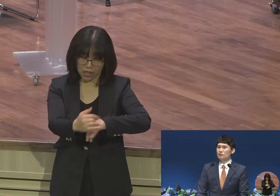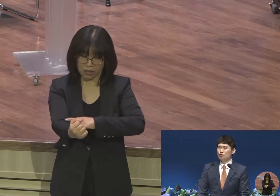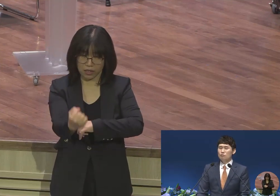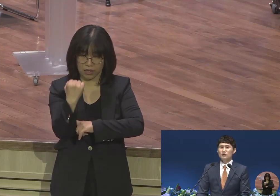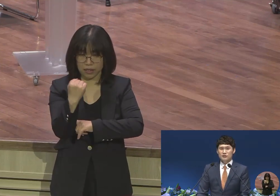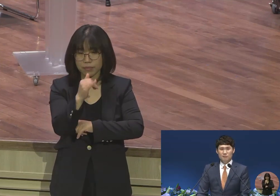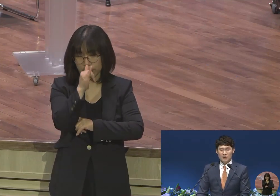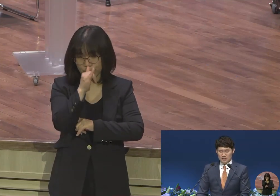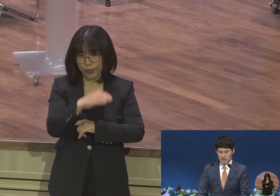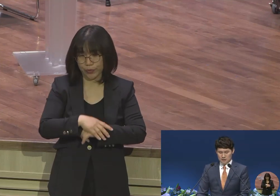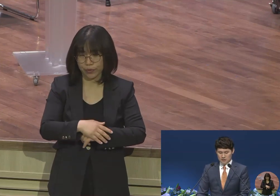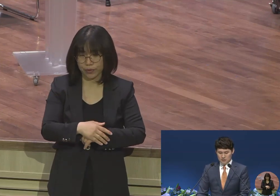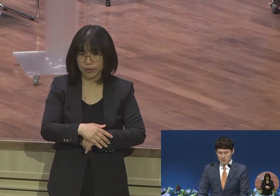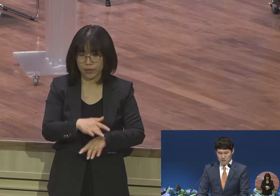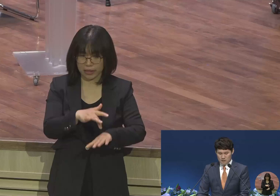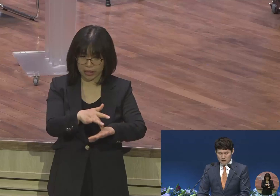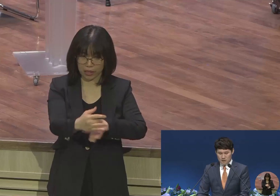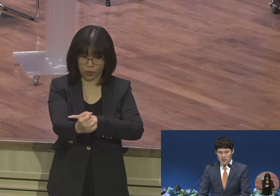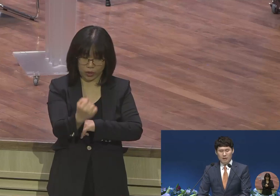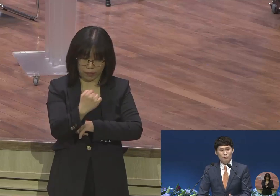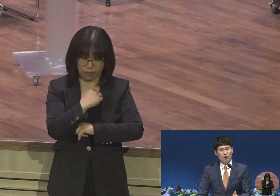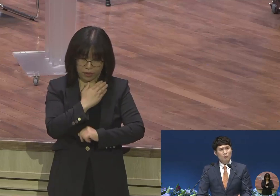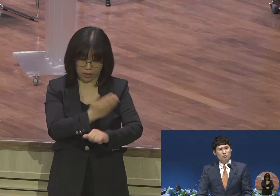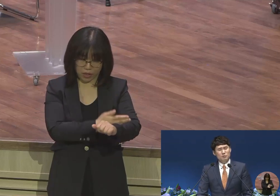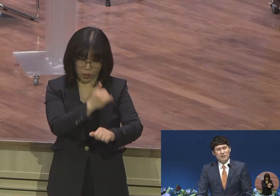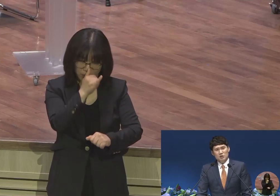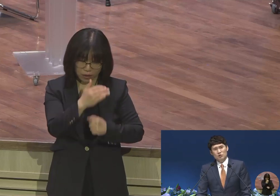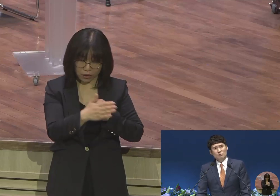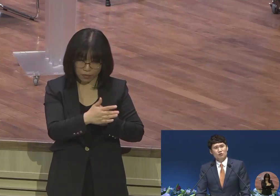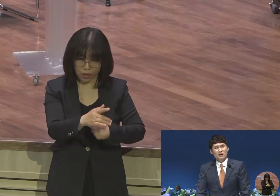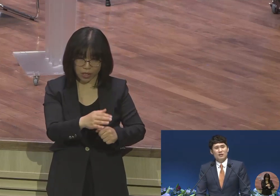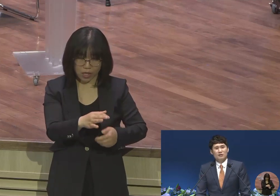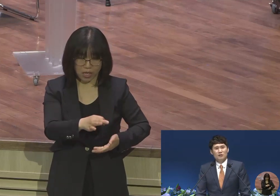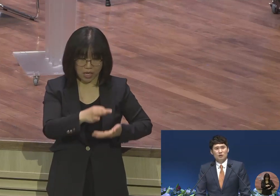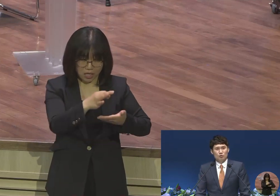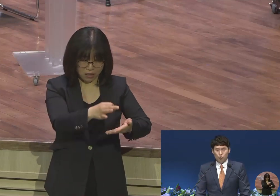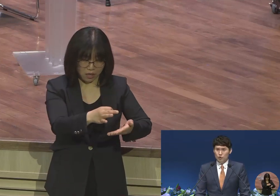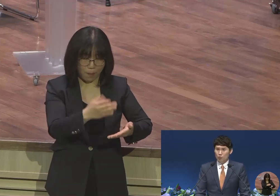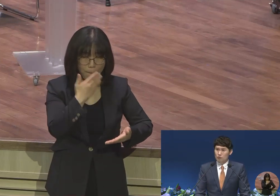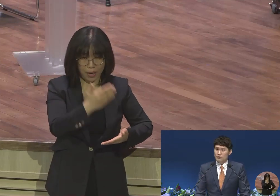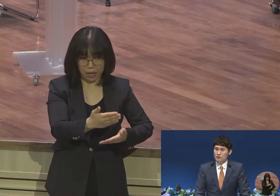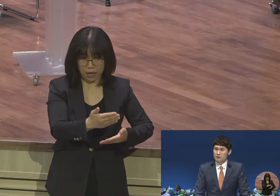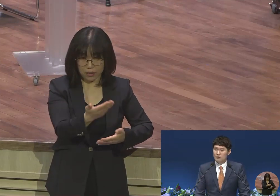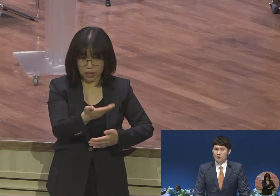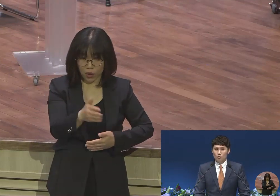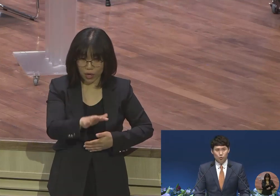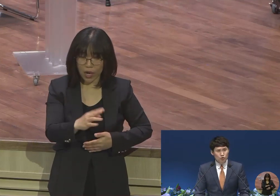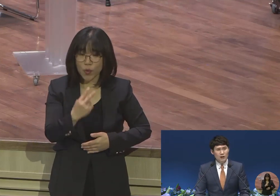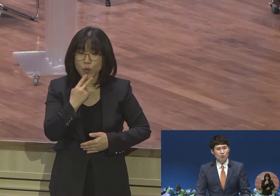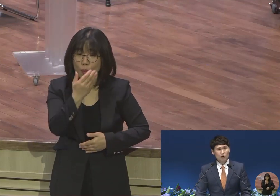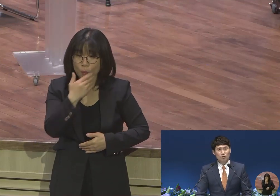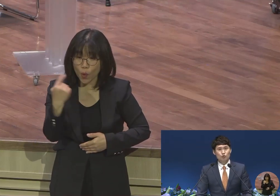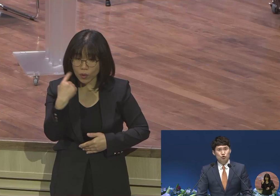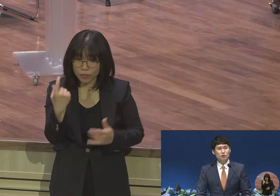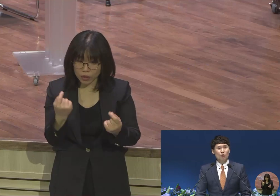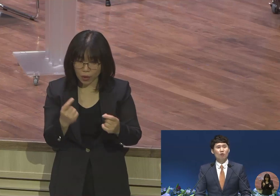충분히 있습니다 하지만 요한복음 10장 10절에 보니까 도둑이 오는 것은 도둑질하고 죽이고